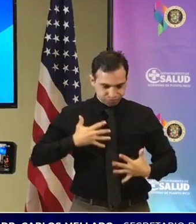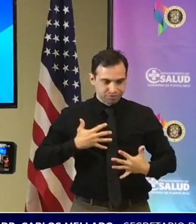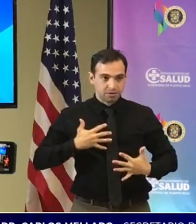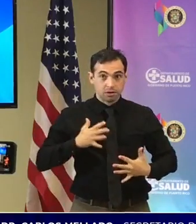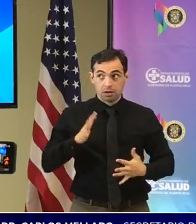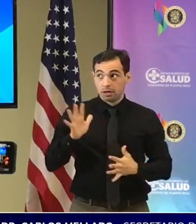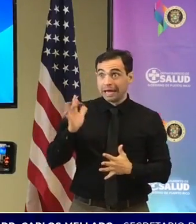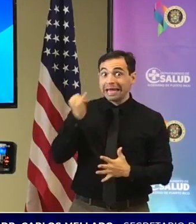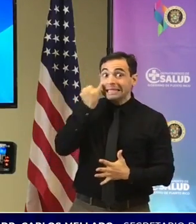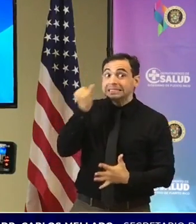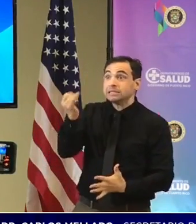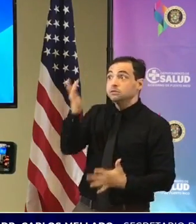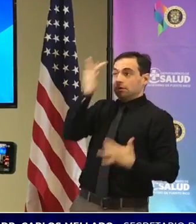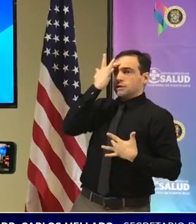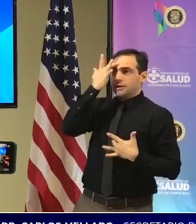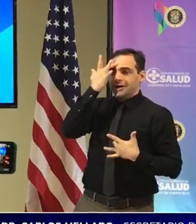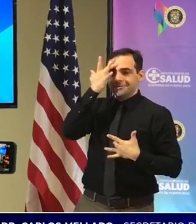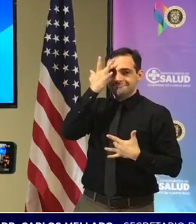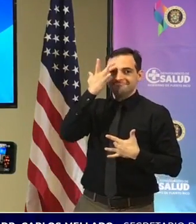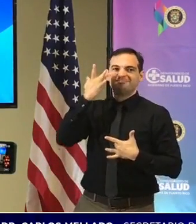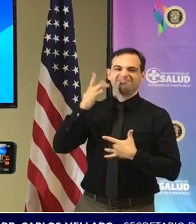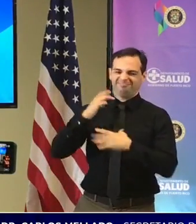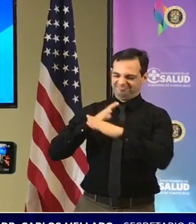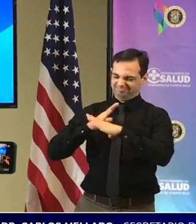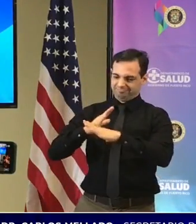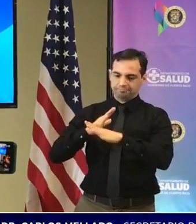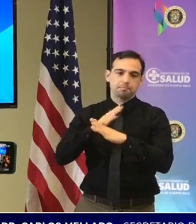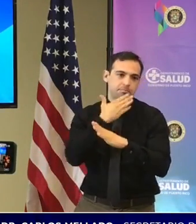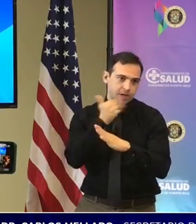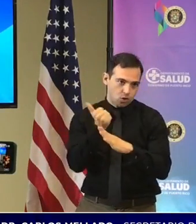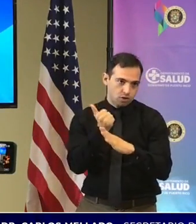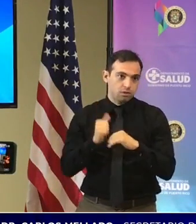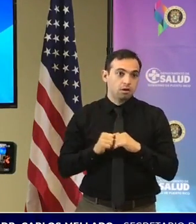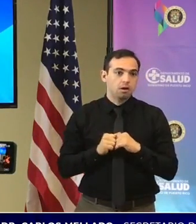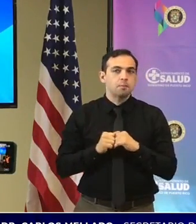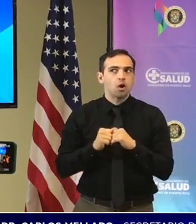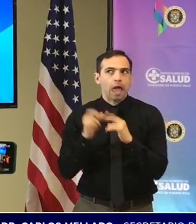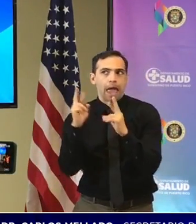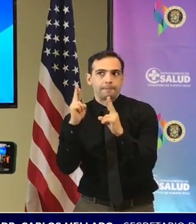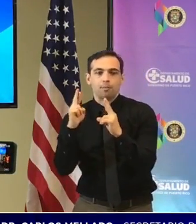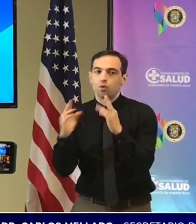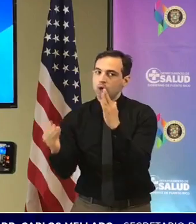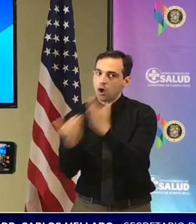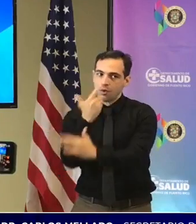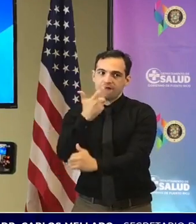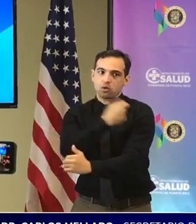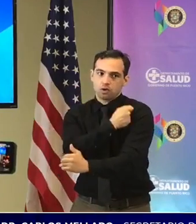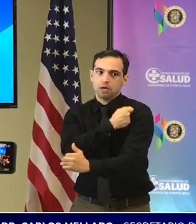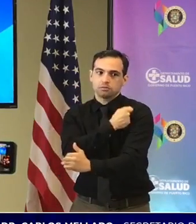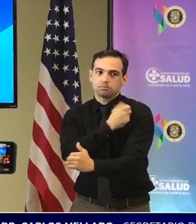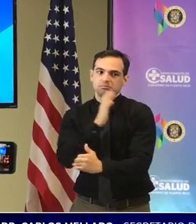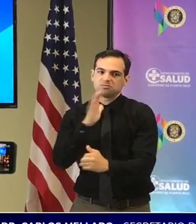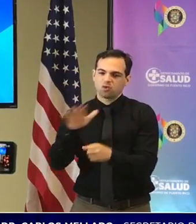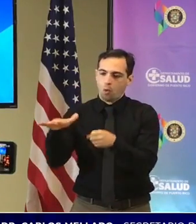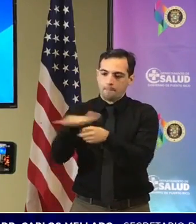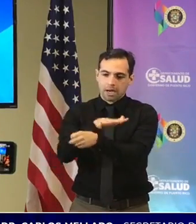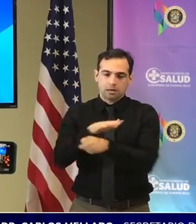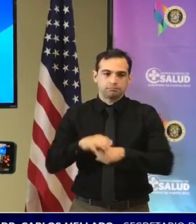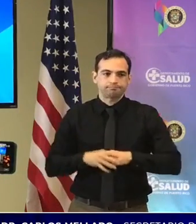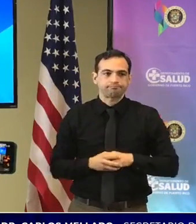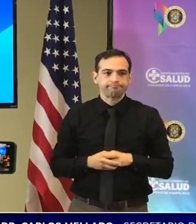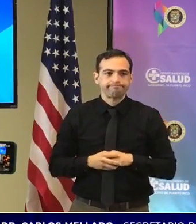pero se está desarrollando una nueva vacuna que va a incluir estas variantes y entonces para la